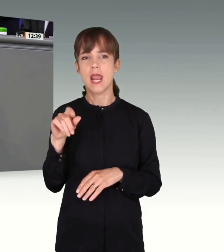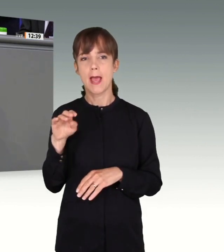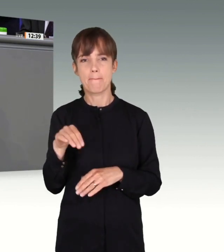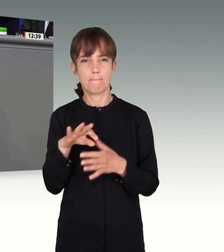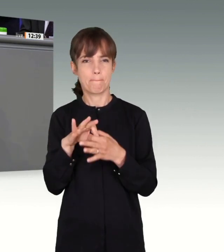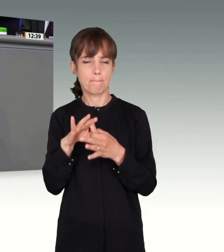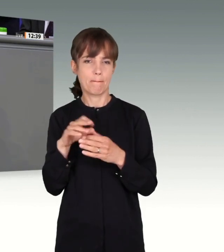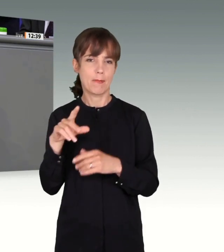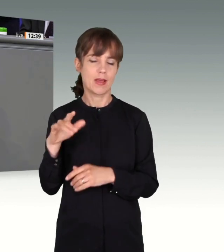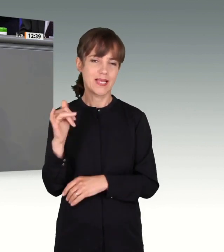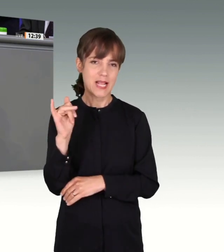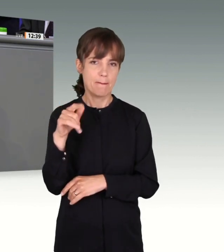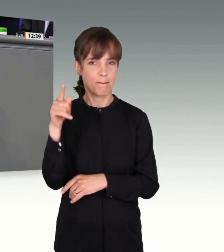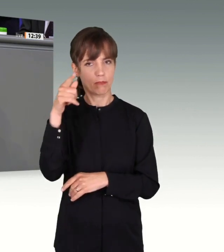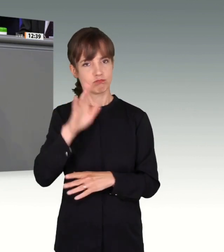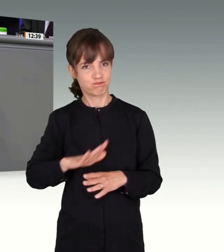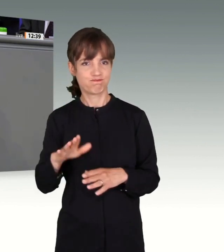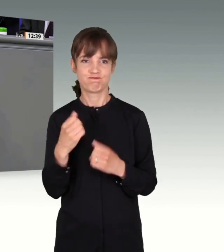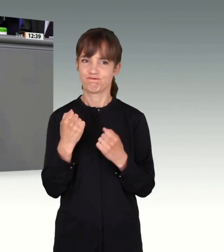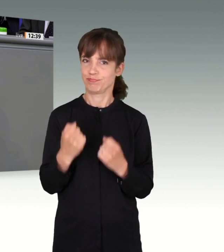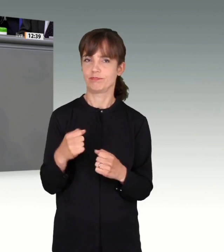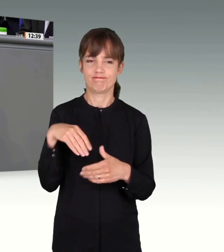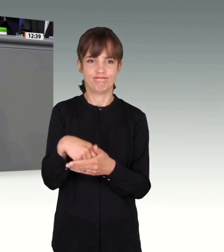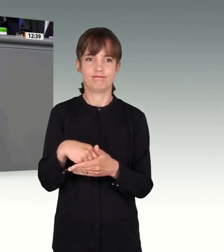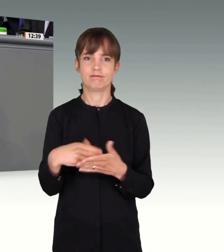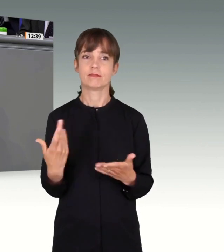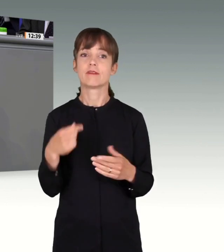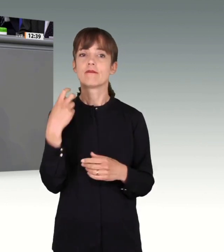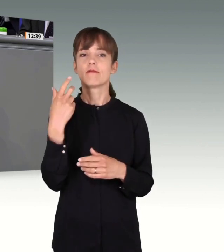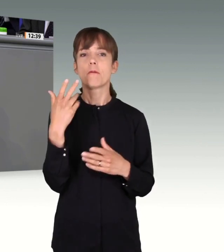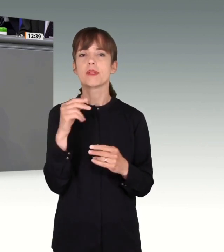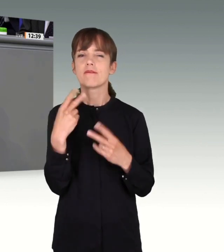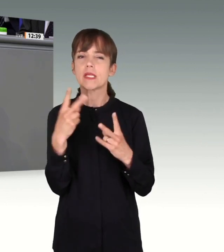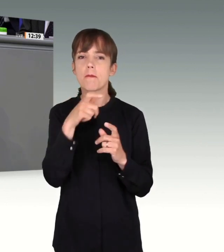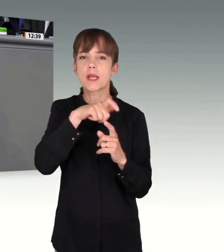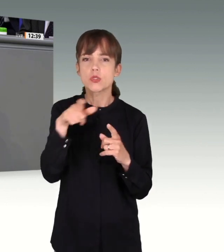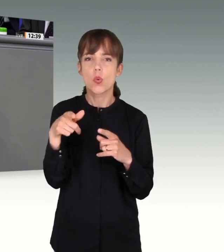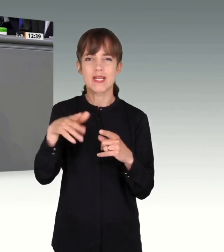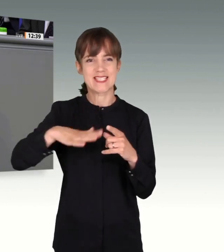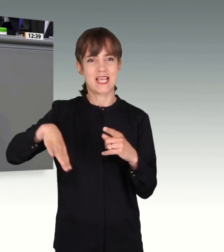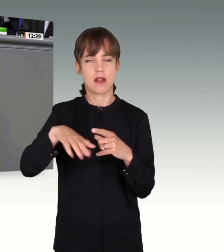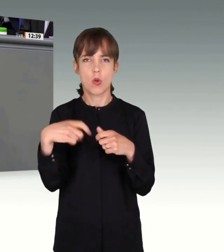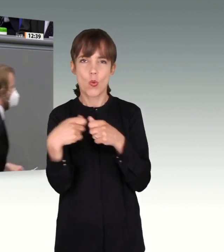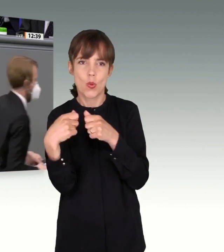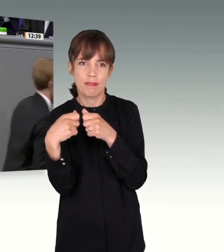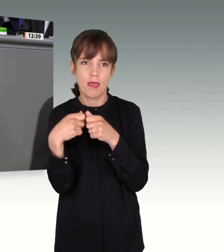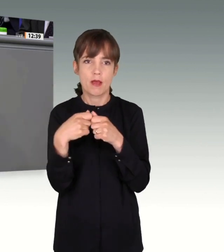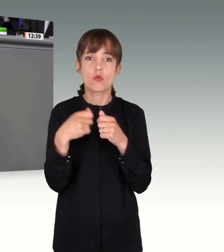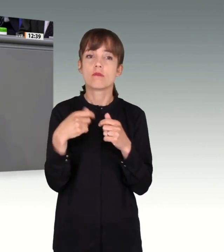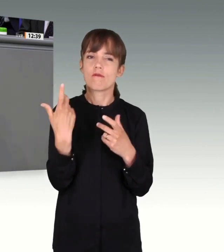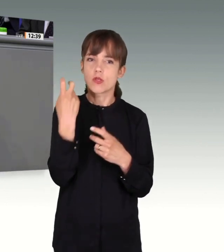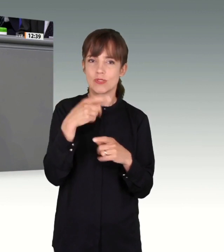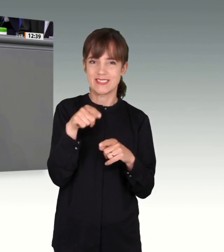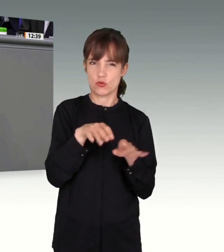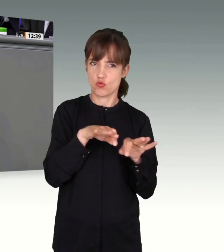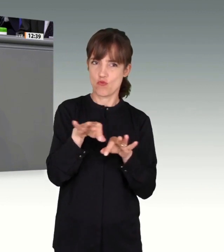zur Durchführung der Tat notwendigen Mittel zu beschaffen, und er hat monatelang auf den Moment gewartet, diesen Anschlag zu